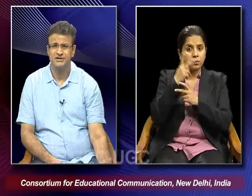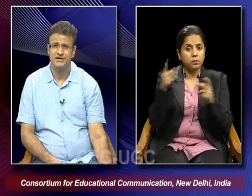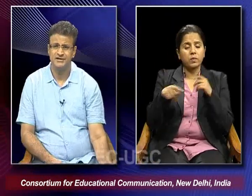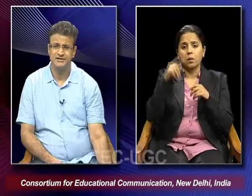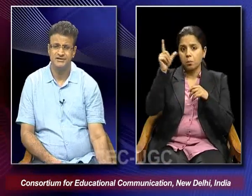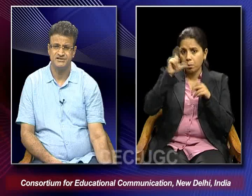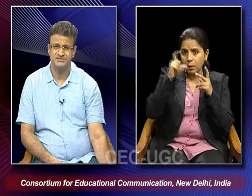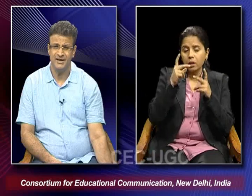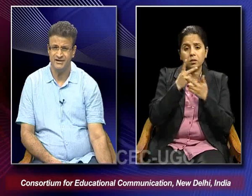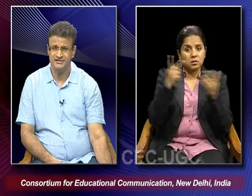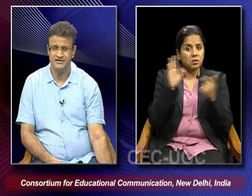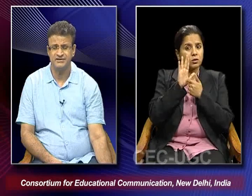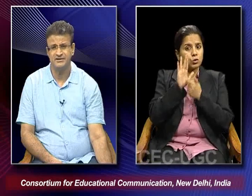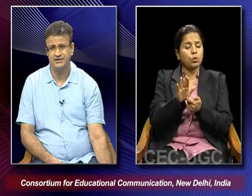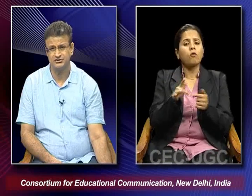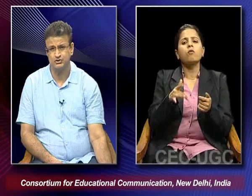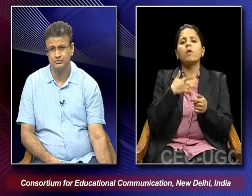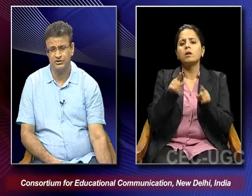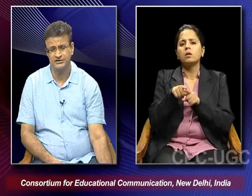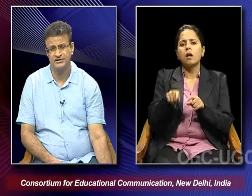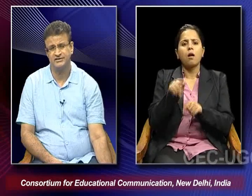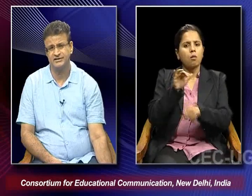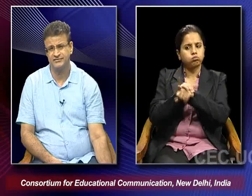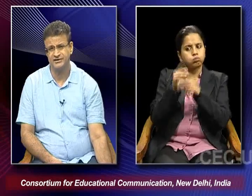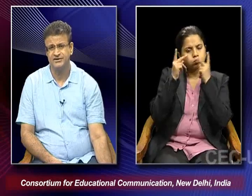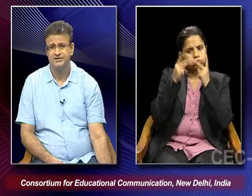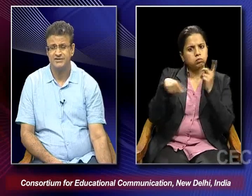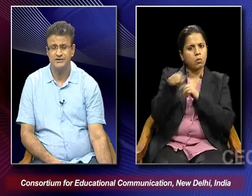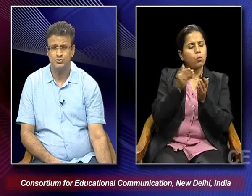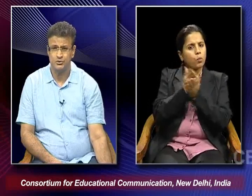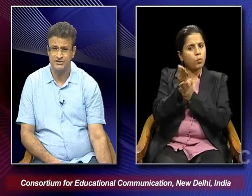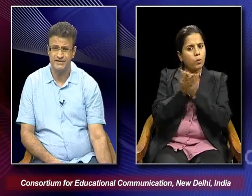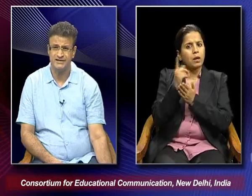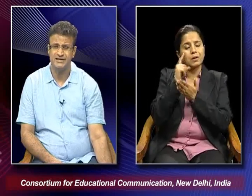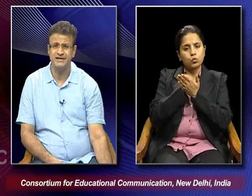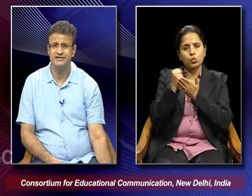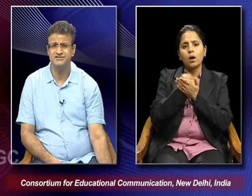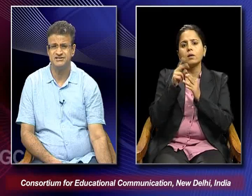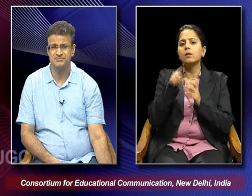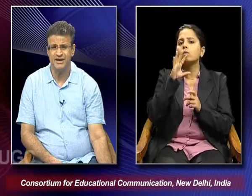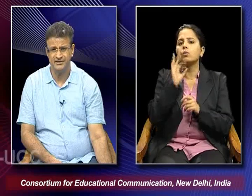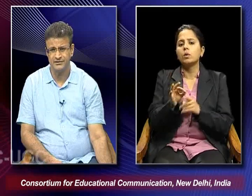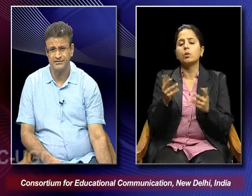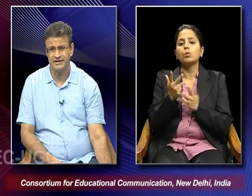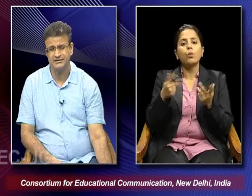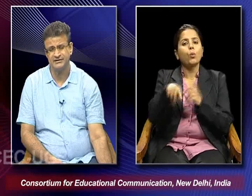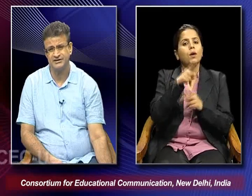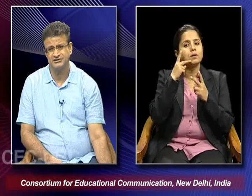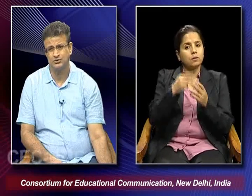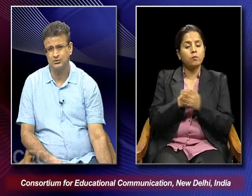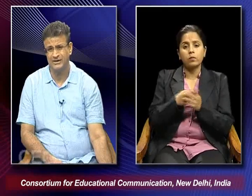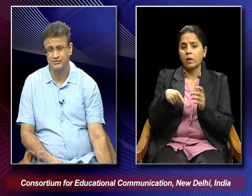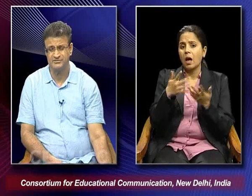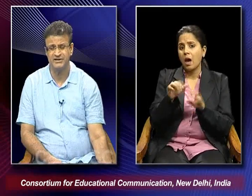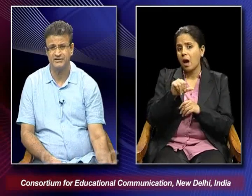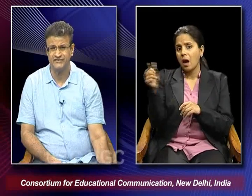in such a manner that they in a way try to portray the reality in such a manner that there is